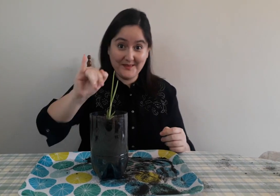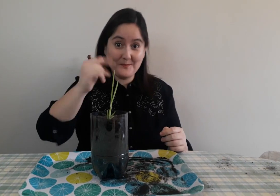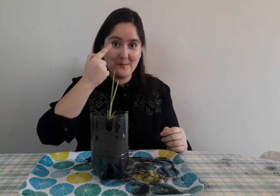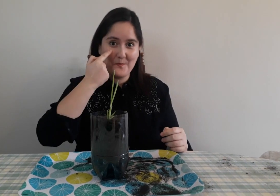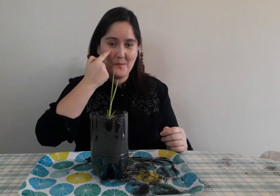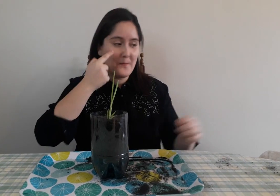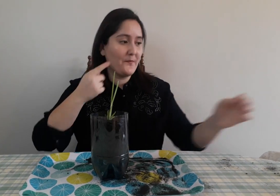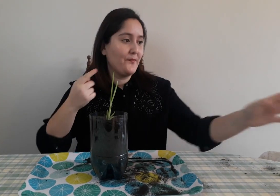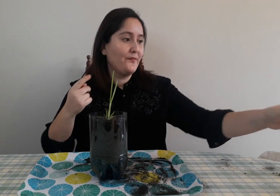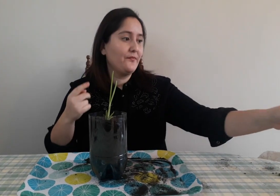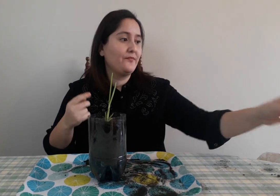planta. Miren.